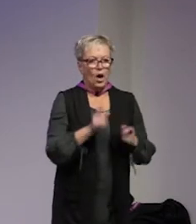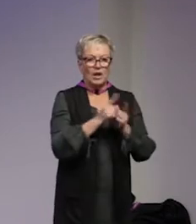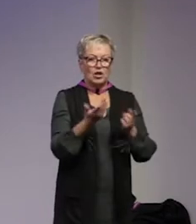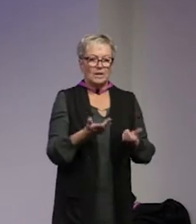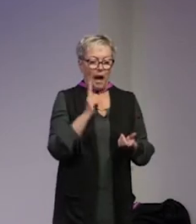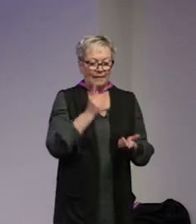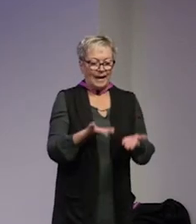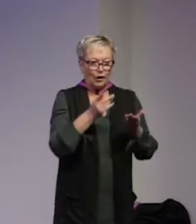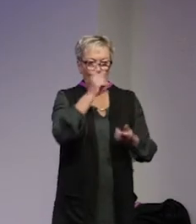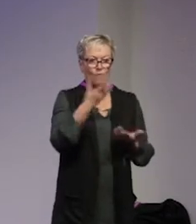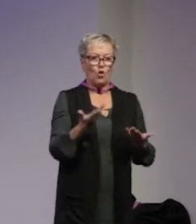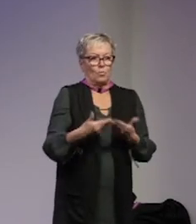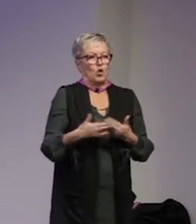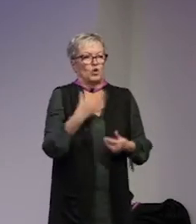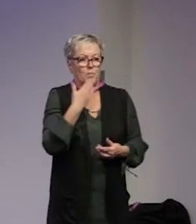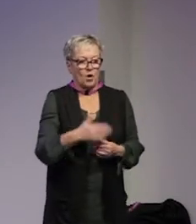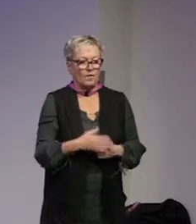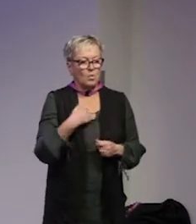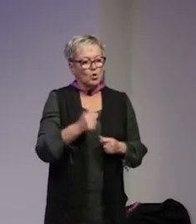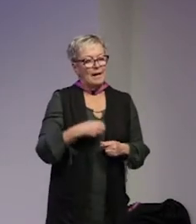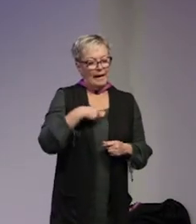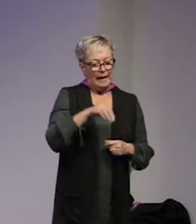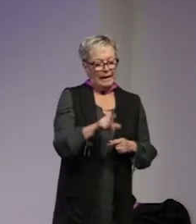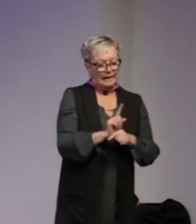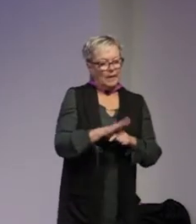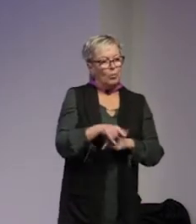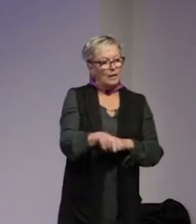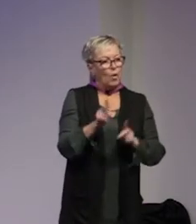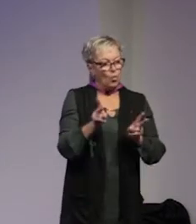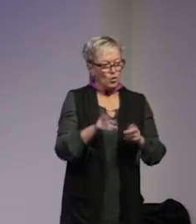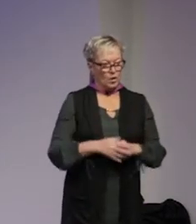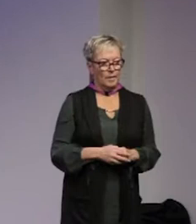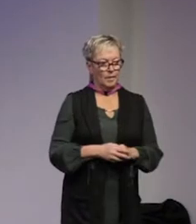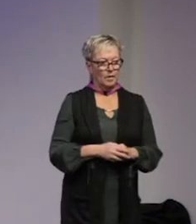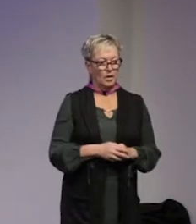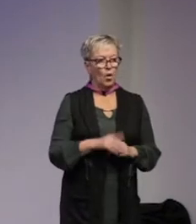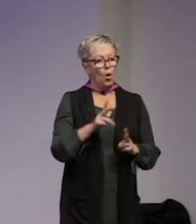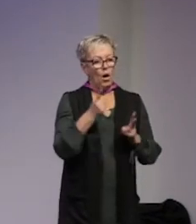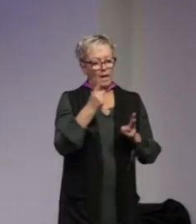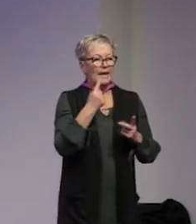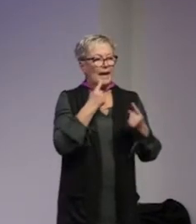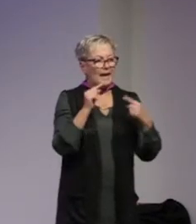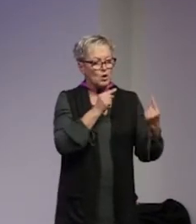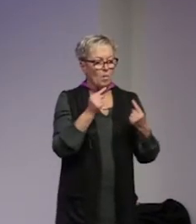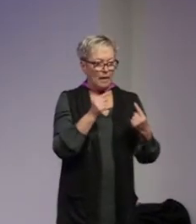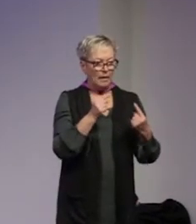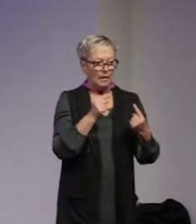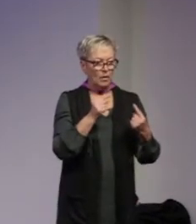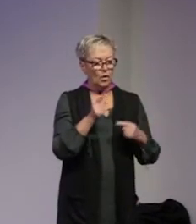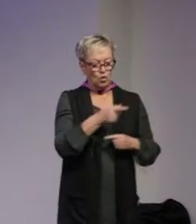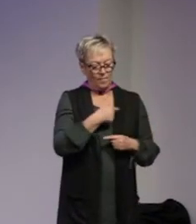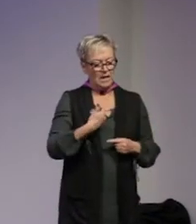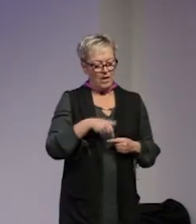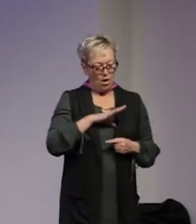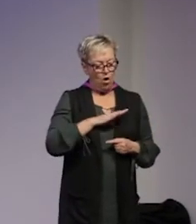inte alltid lätt att förstå vad som görs bra så vi måste lägga ner tid på det också så det är väl också ett resonemang som vi